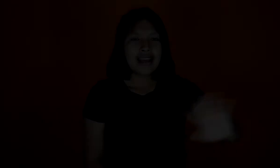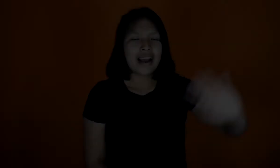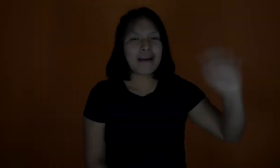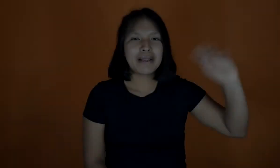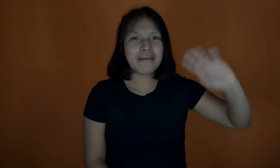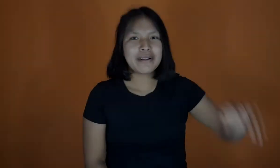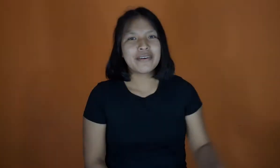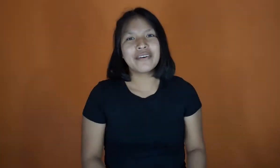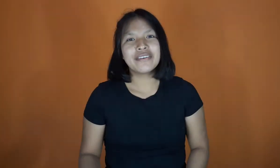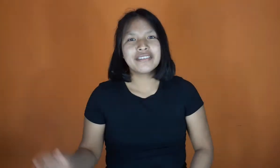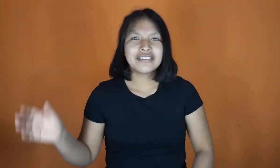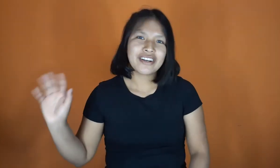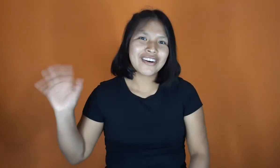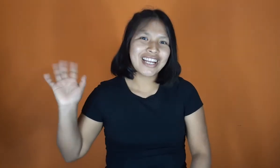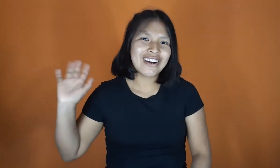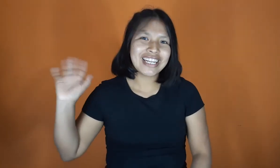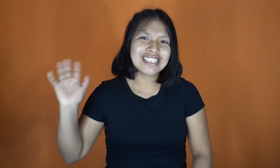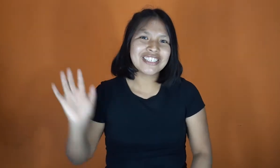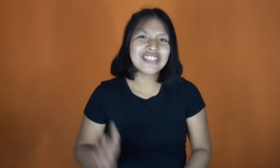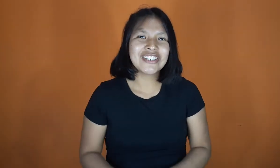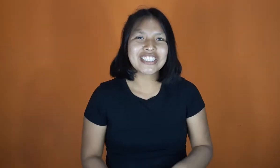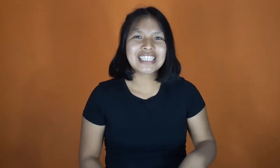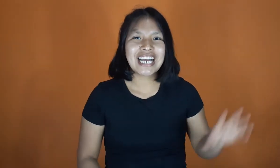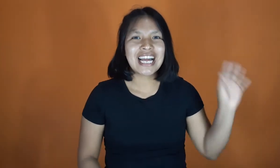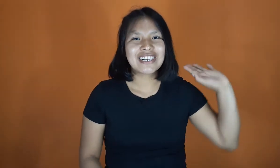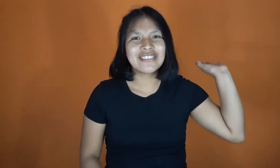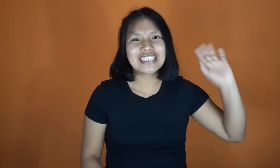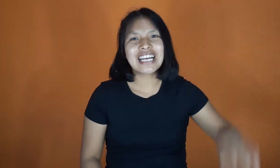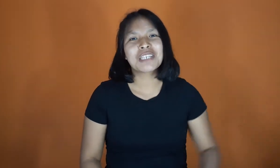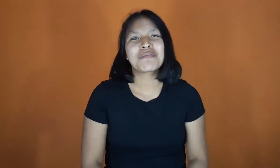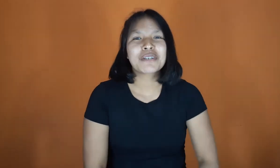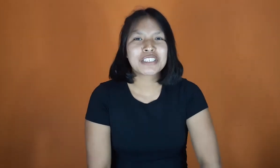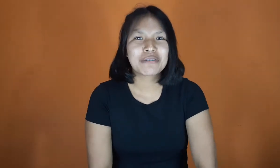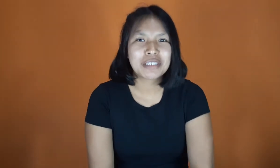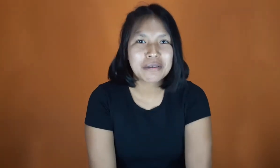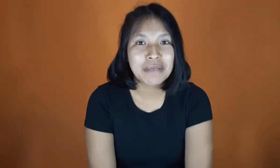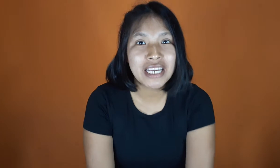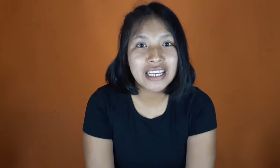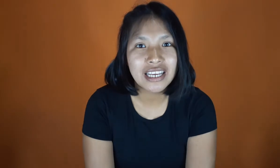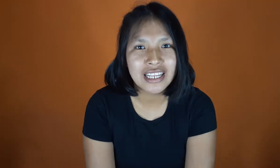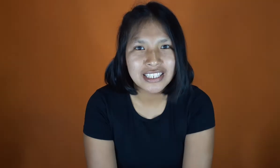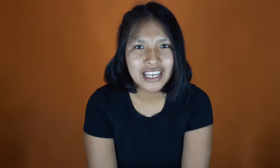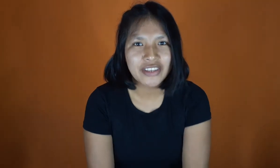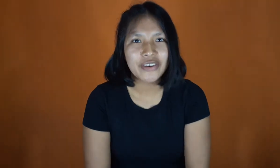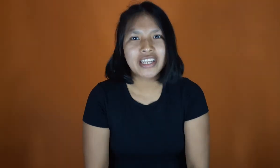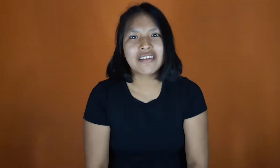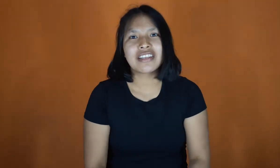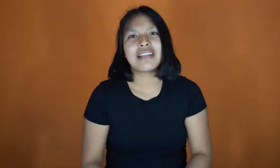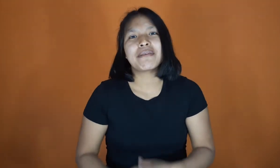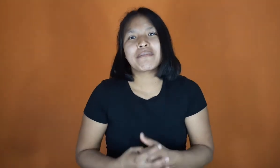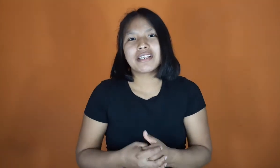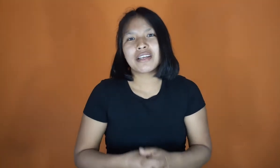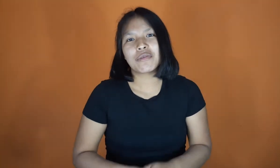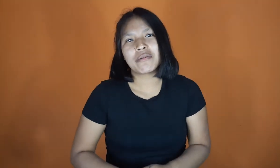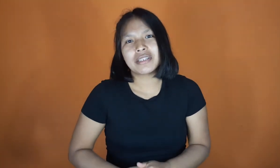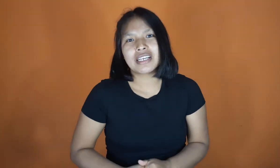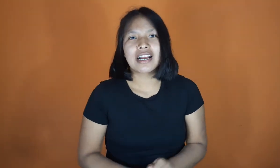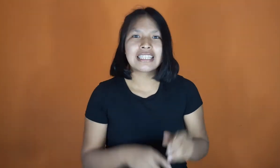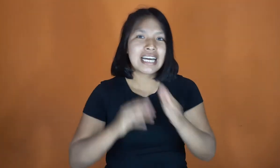¡Avira, aviro! ¡Hola, hola chicos! ¿Qué tal? ¿Cómo están? Espero que se encuentren bien el día de hoy. Quiero darle bienvenida nuevamente al canal